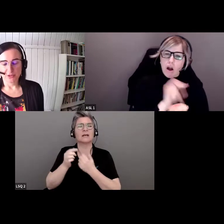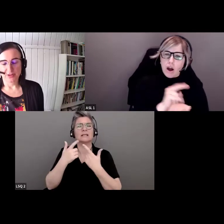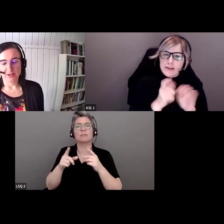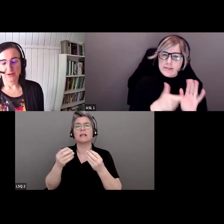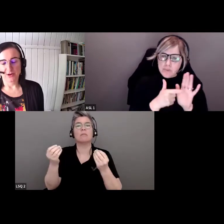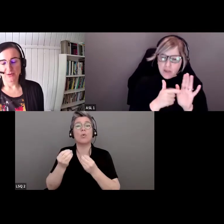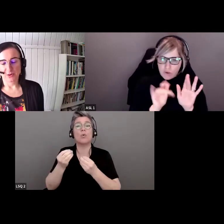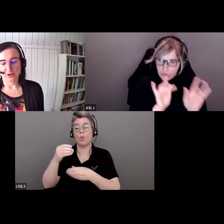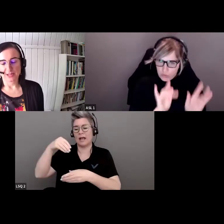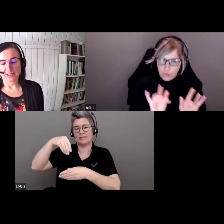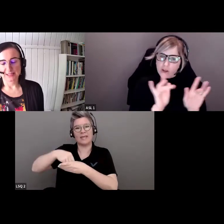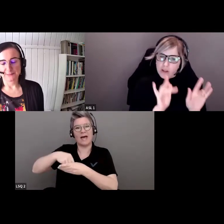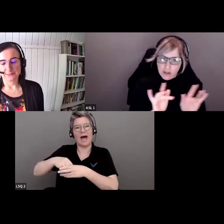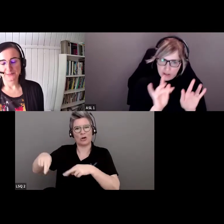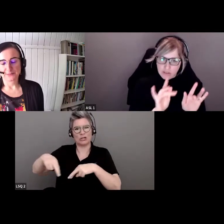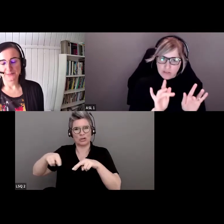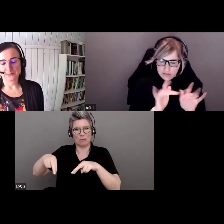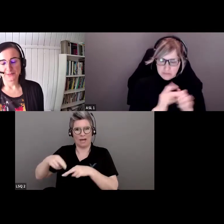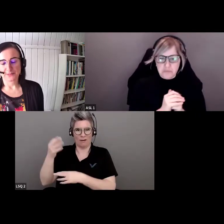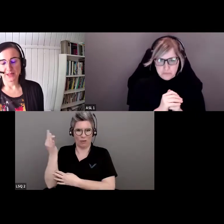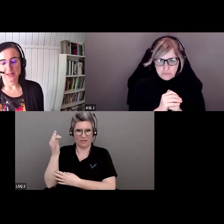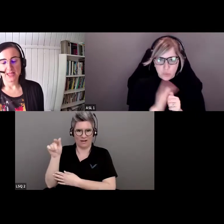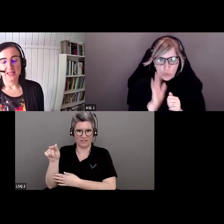l'enregistrement de la séance.